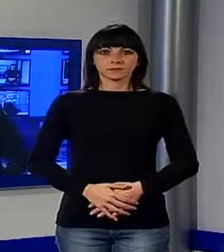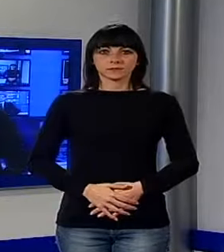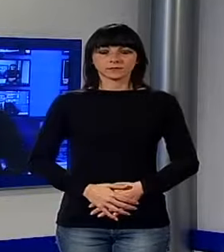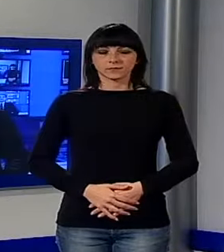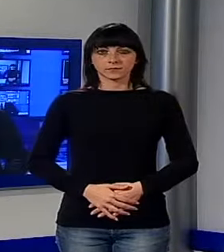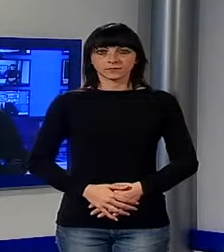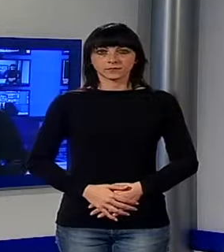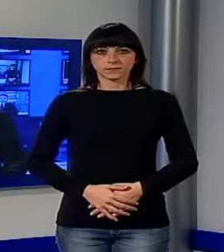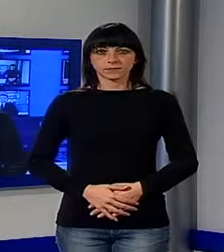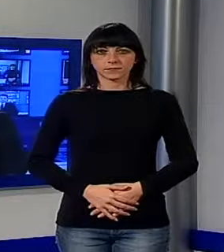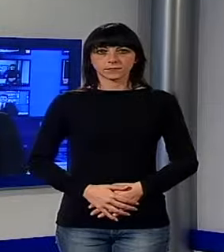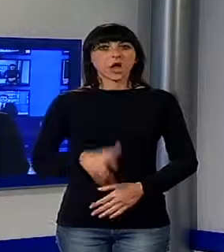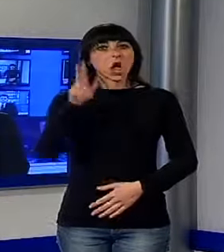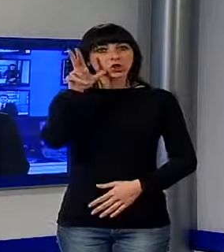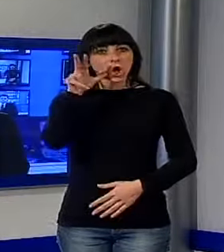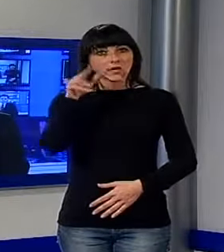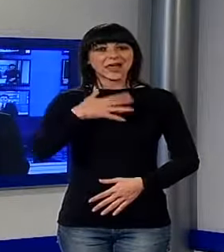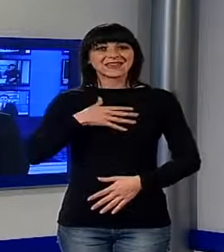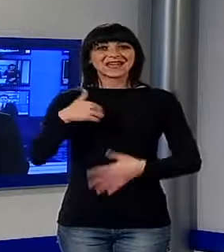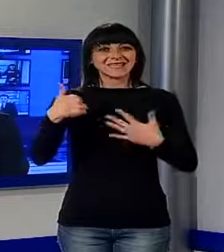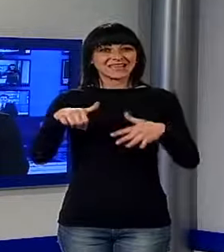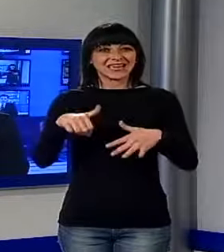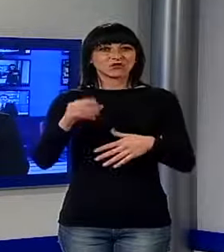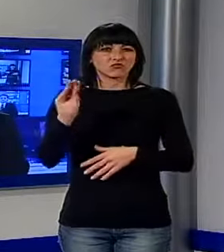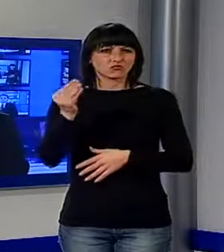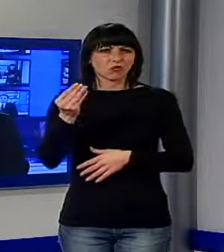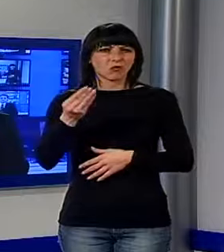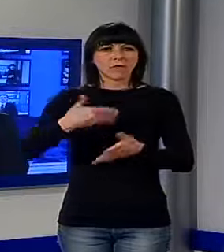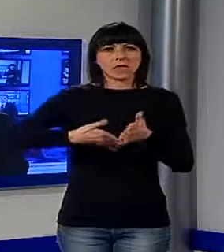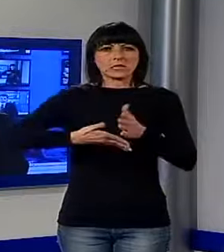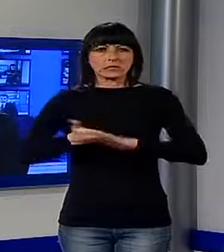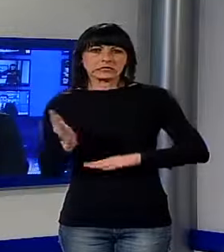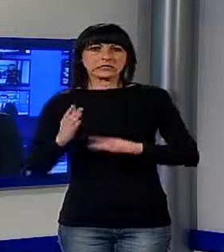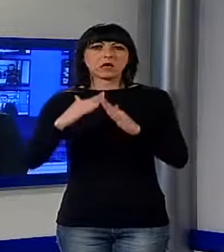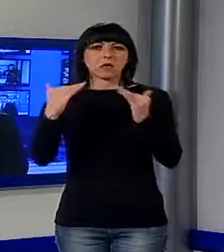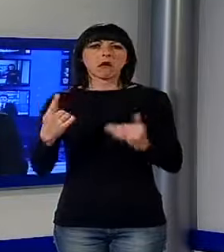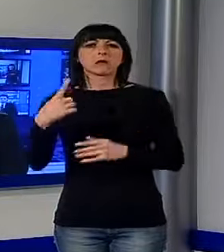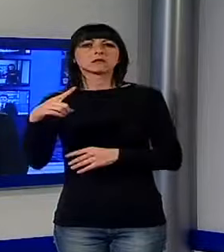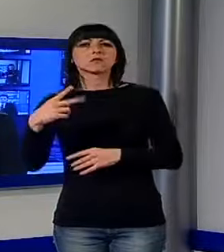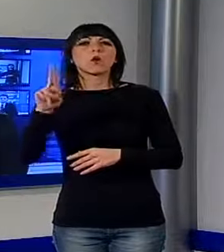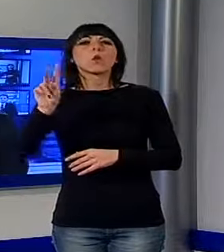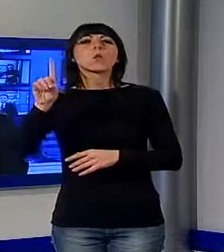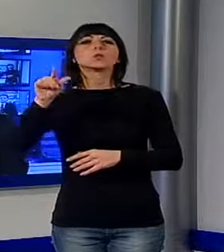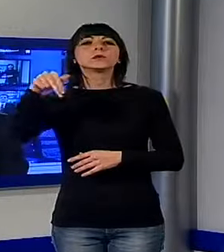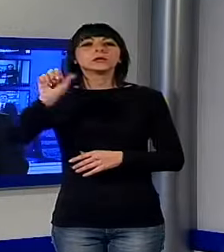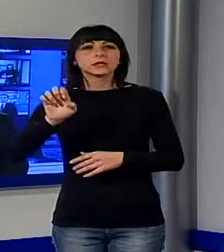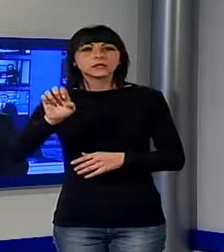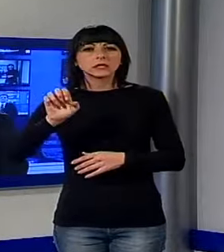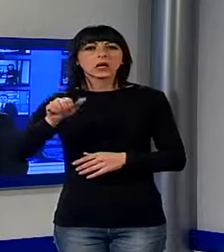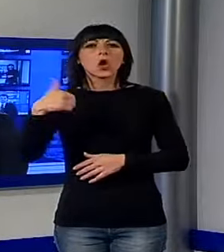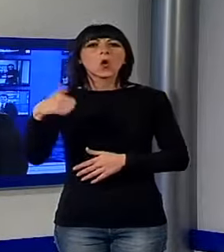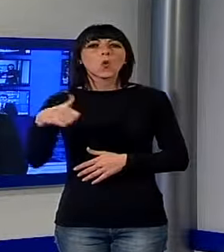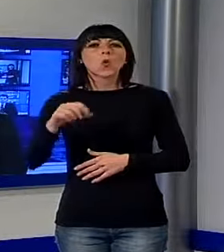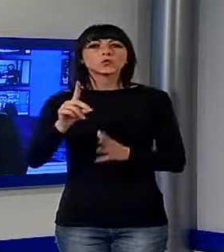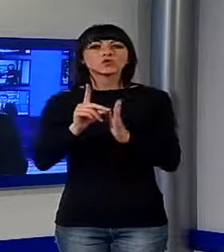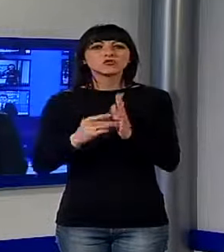Una ragazzina di 16 anni che era scomparsa da casa, da Udine, da 11 giorni è stata ritrovata